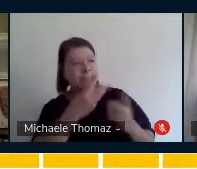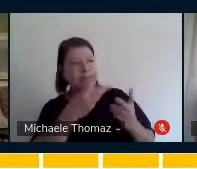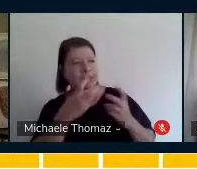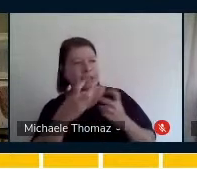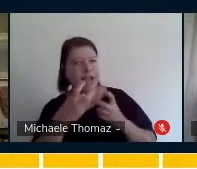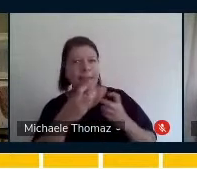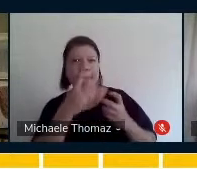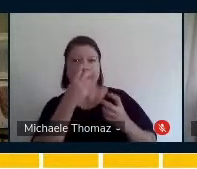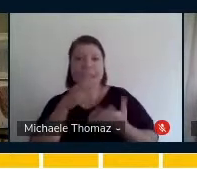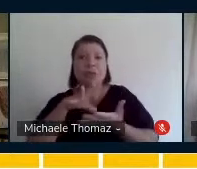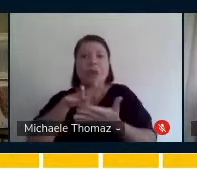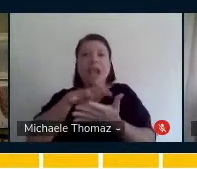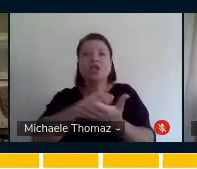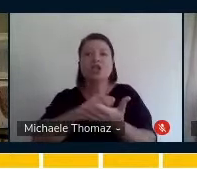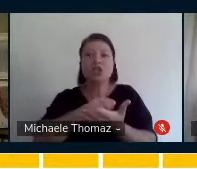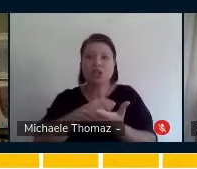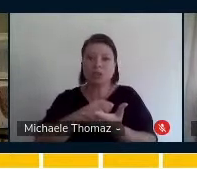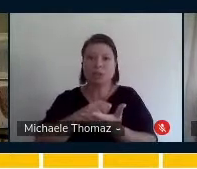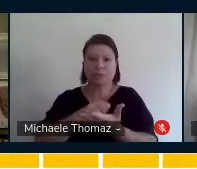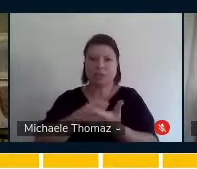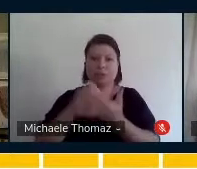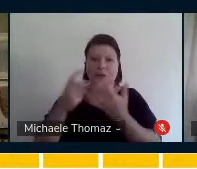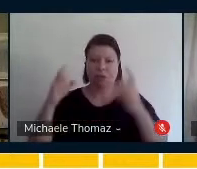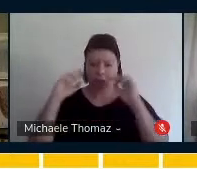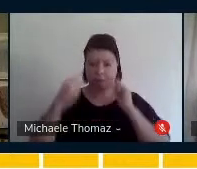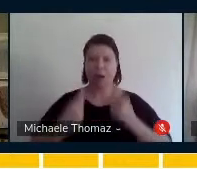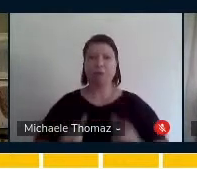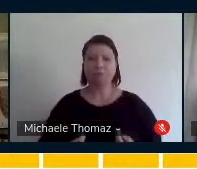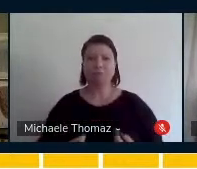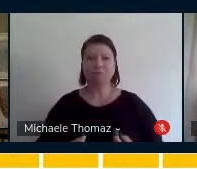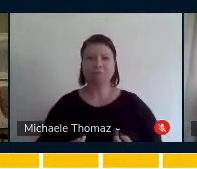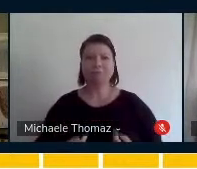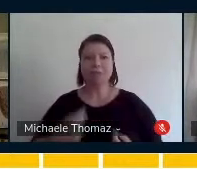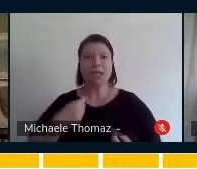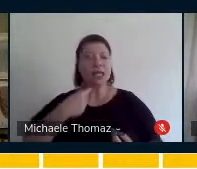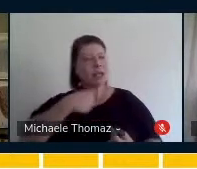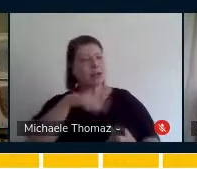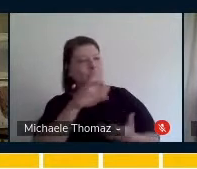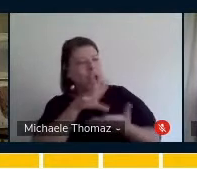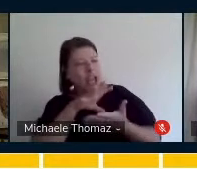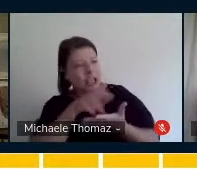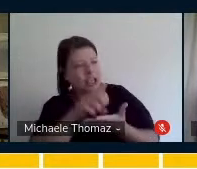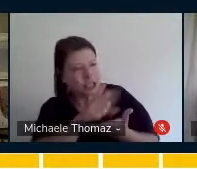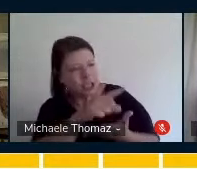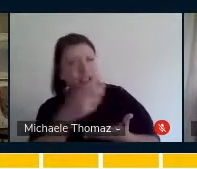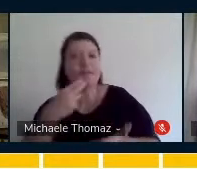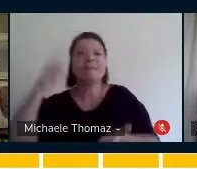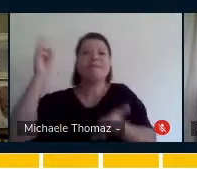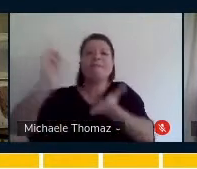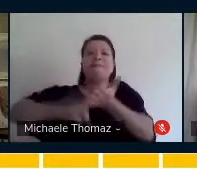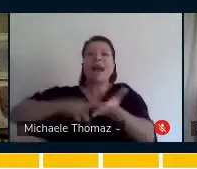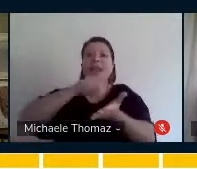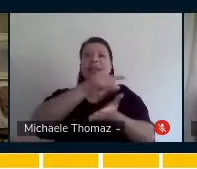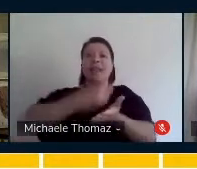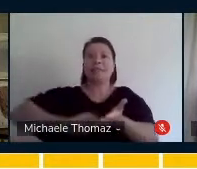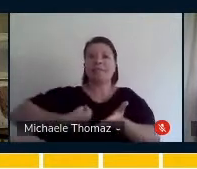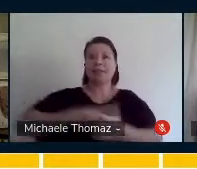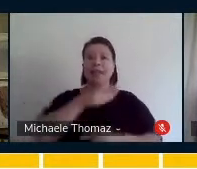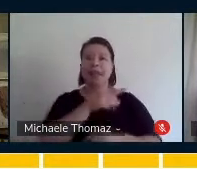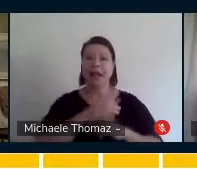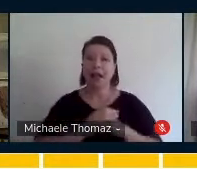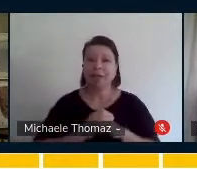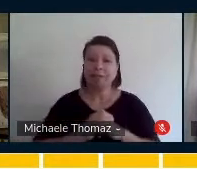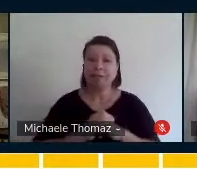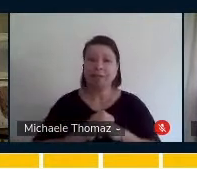faz essa codificação, a gente está validando ali a vivência musical que a Paula estava tendo, porque eu poderia